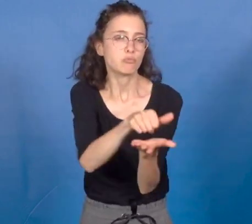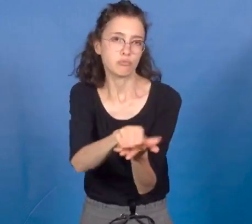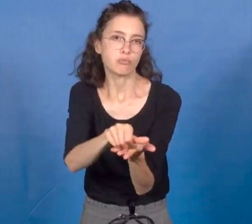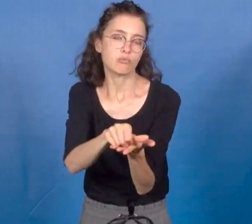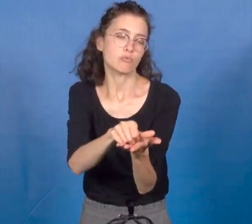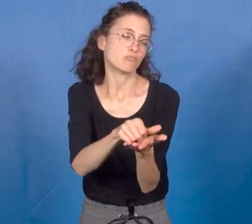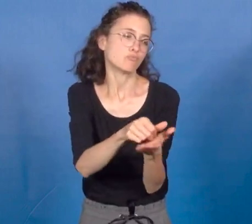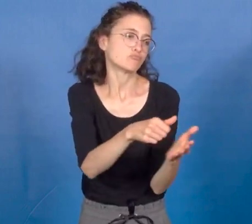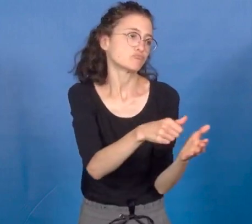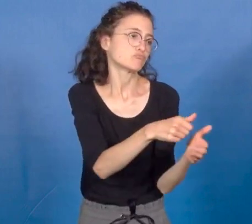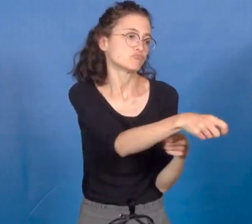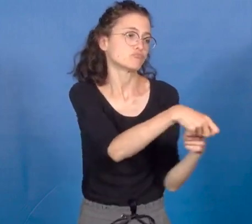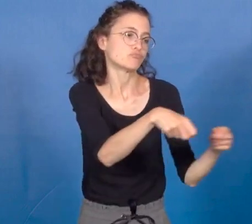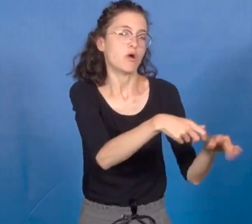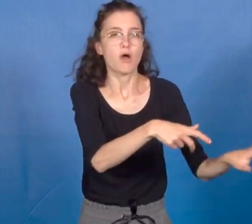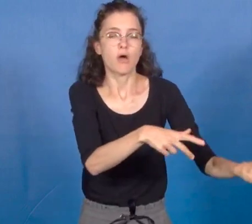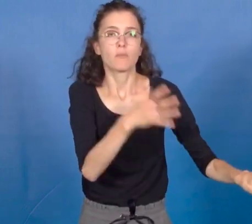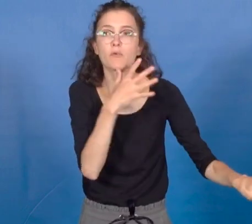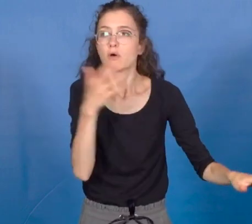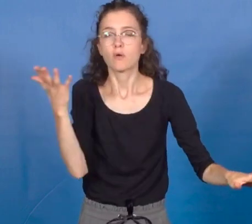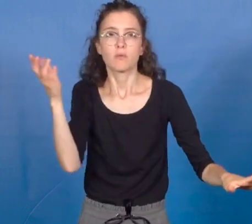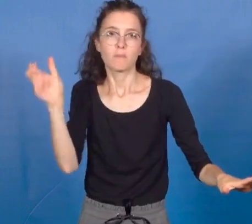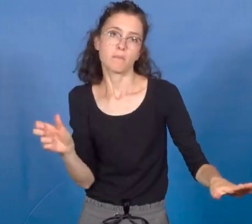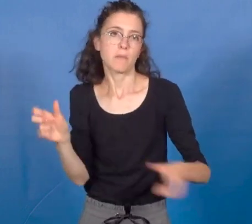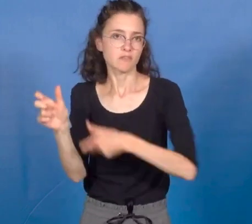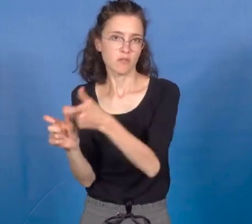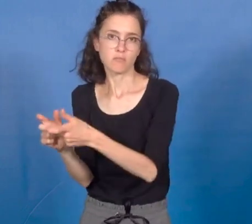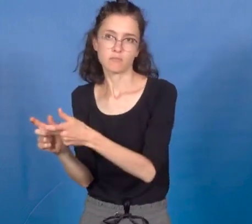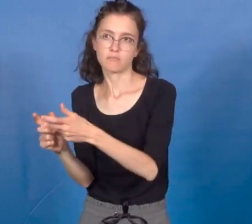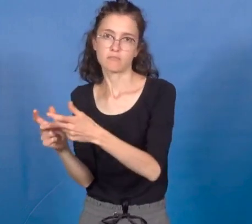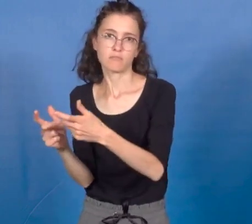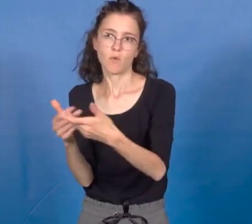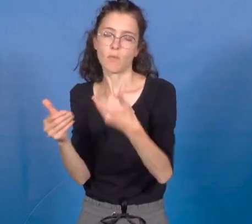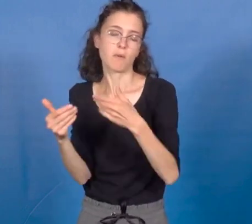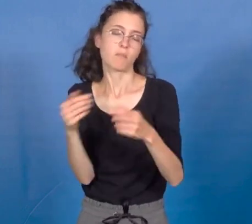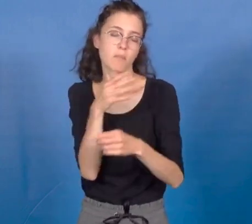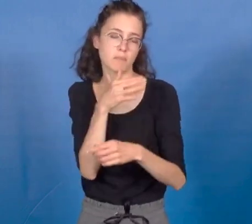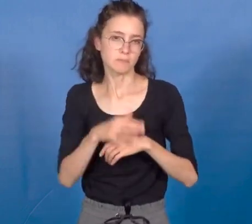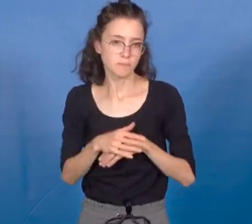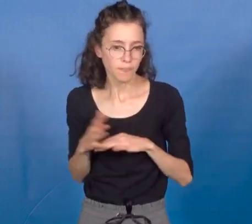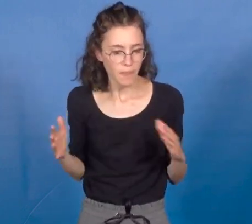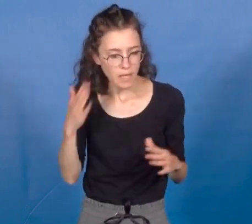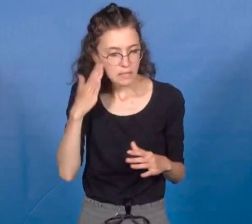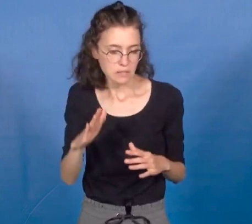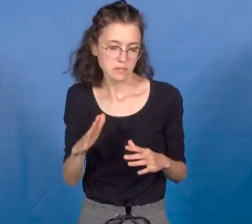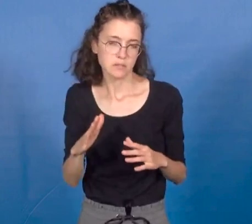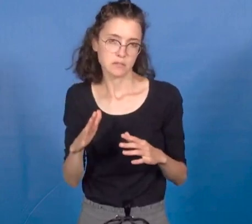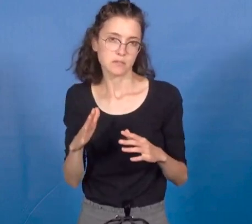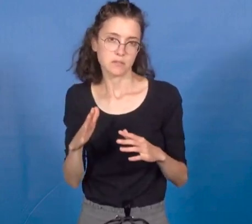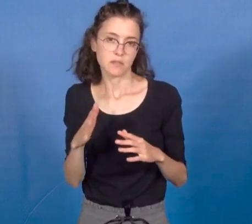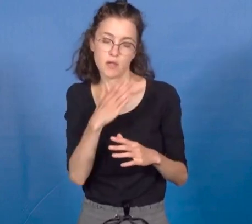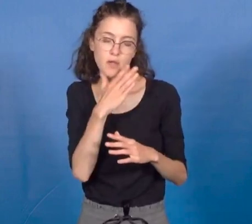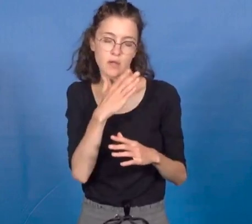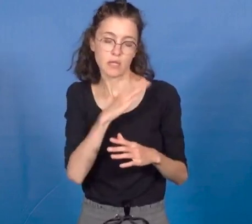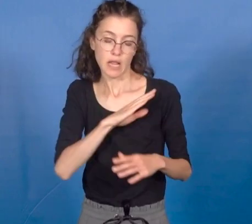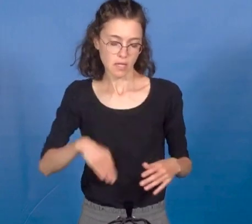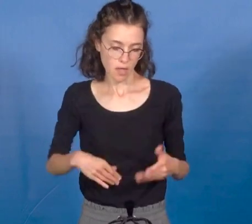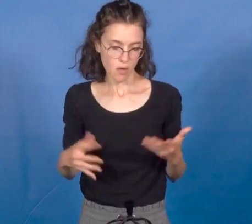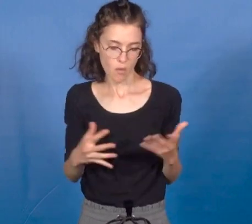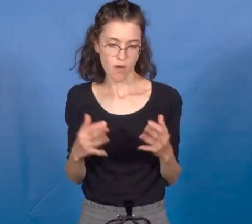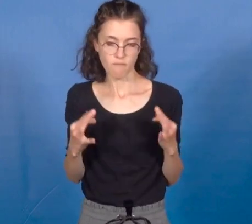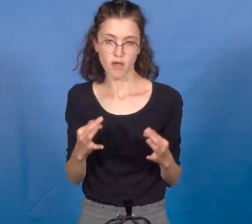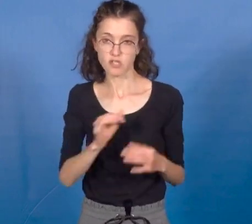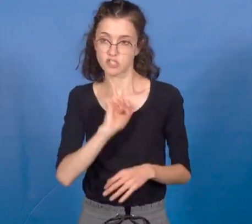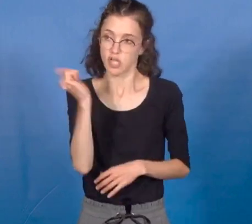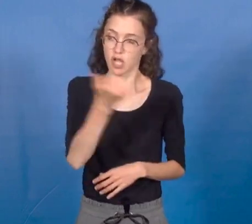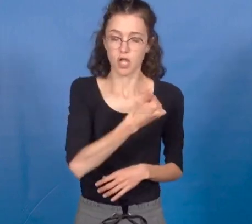terminerai par le fait que chacun nous agissons à notre place. L'urgence de la